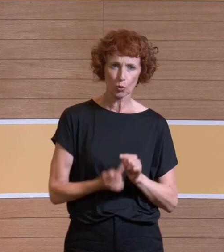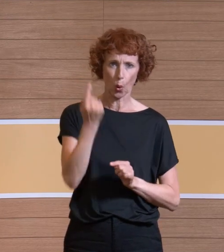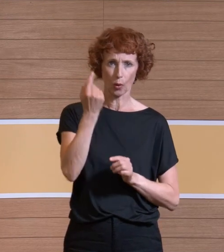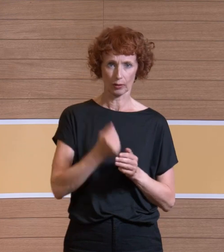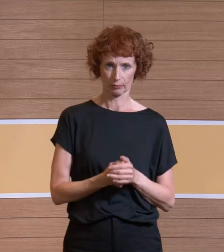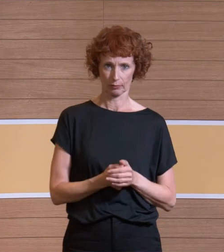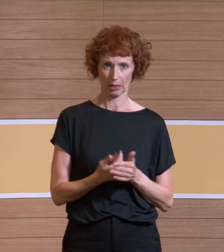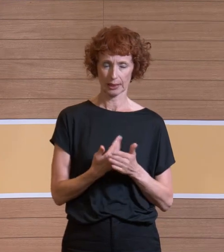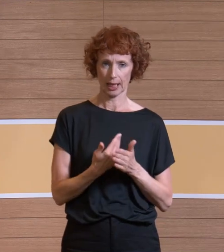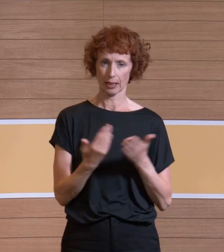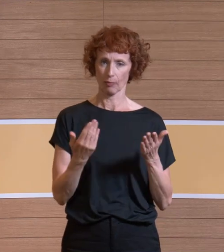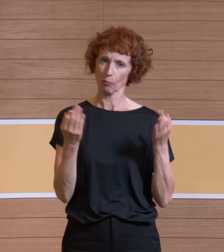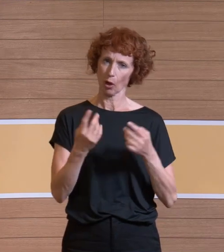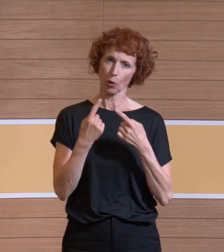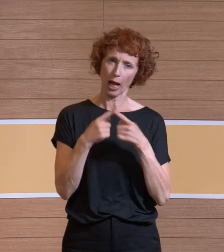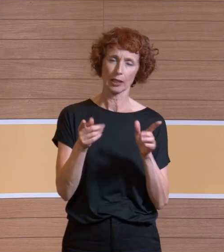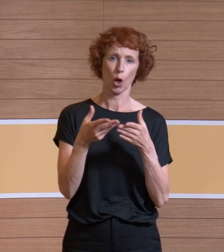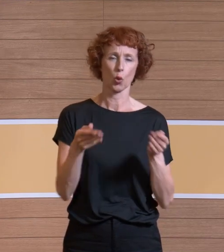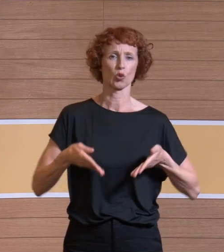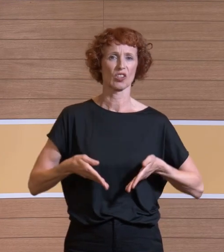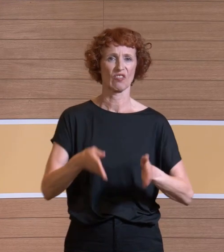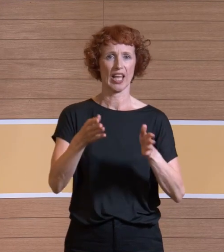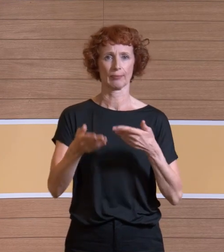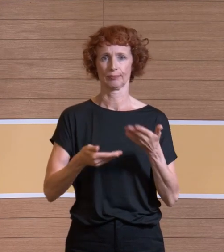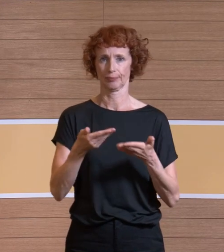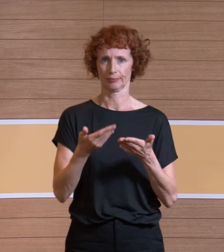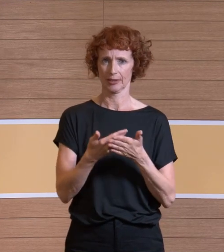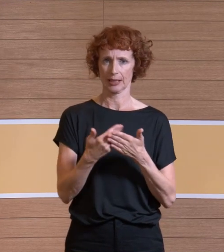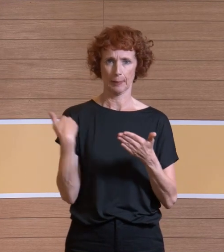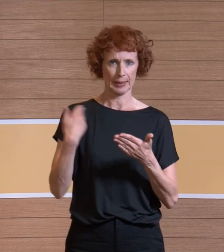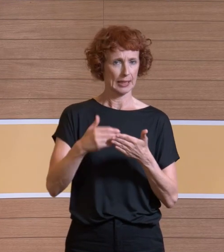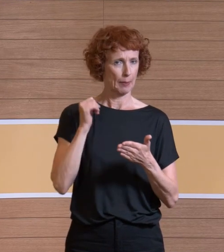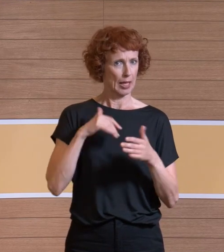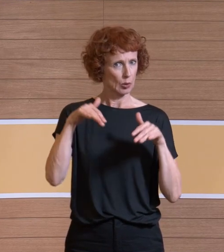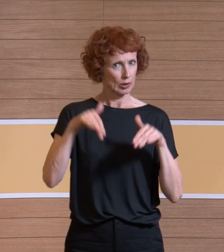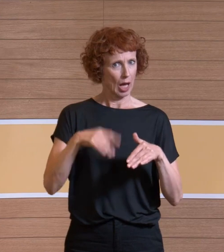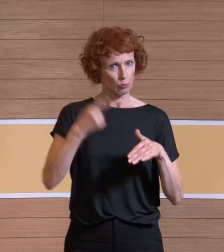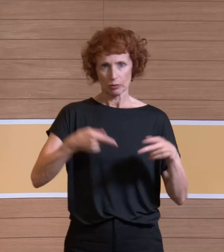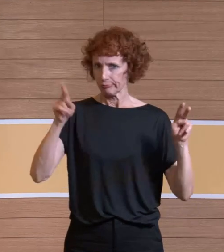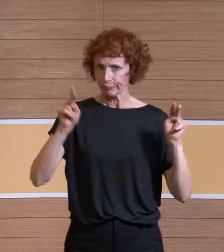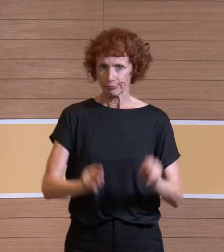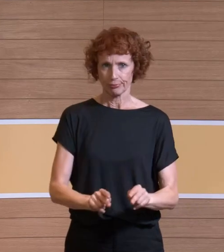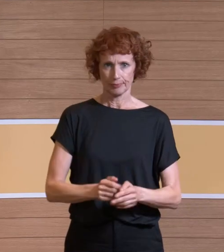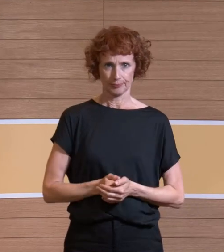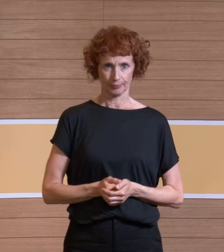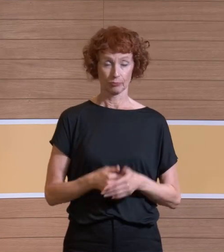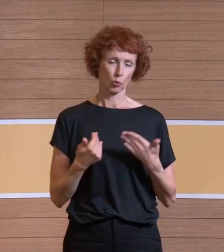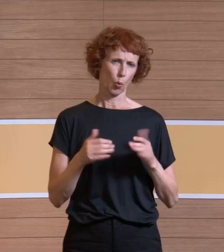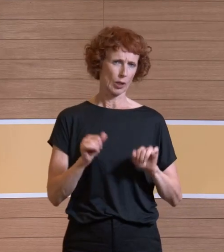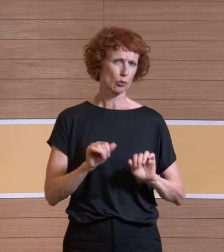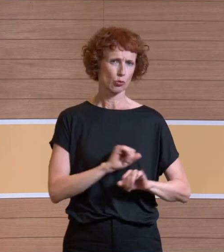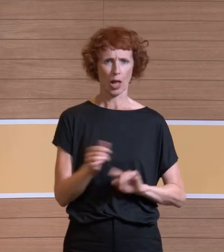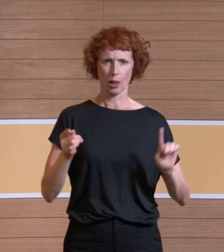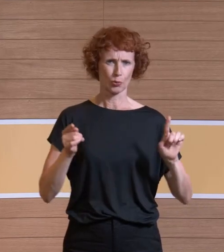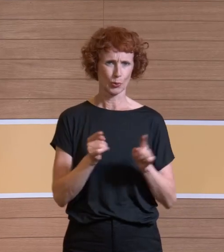Lösungswege noch brauchen, um die enorme Belastung zu reduzieren. Das kann ich relativ schnell kürzen.